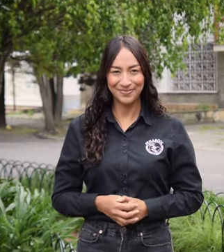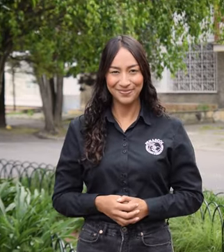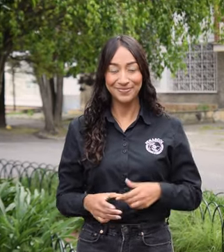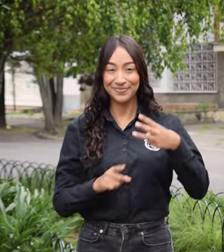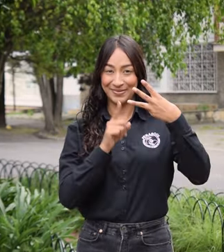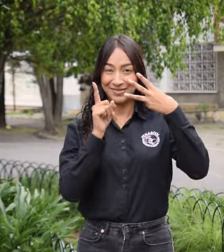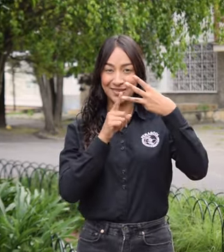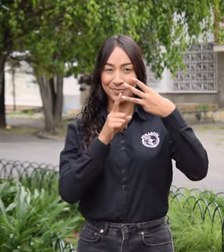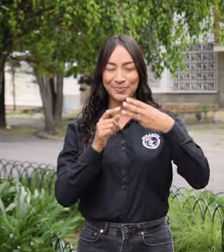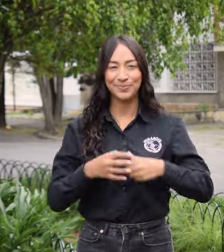3.